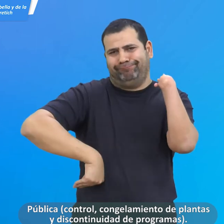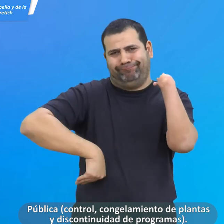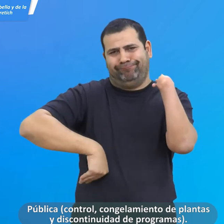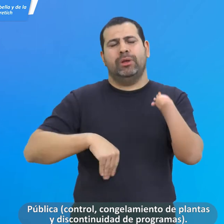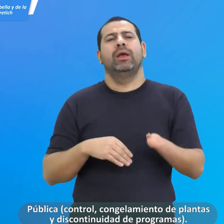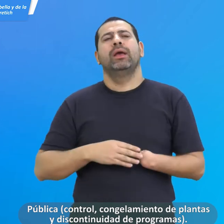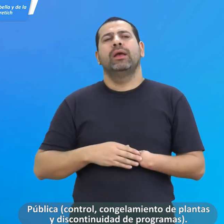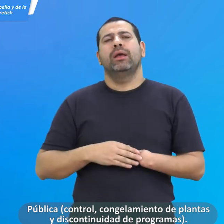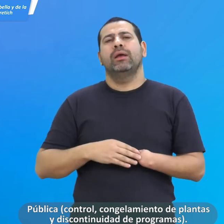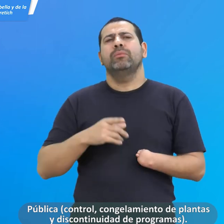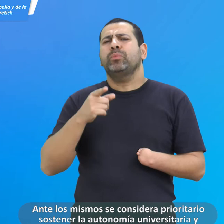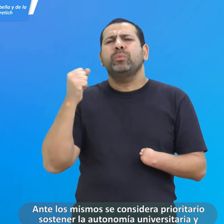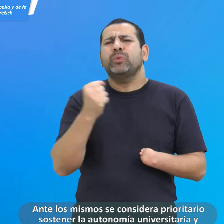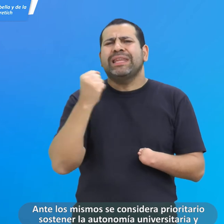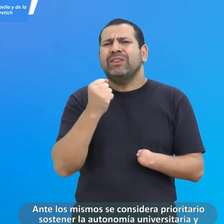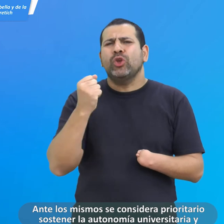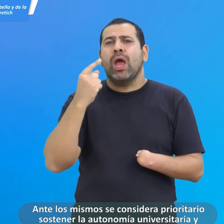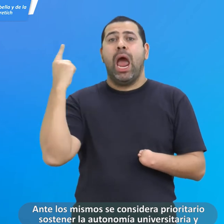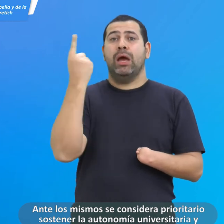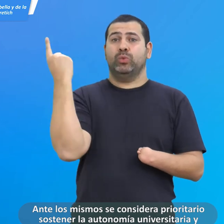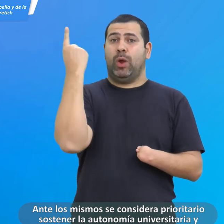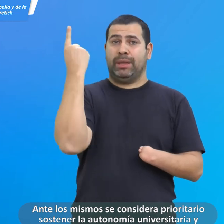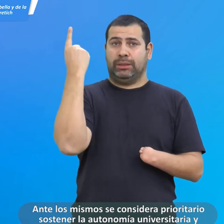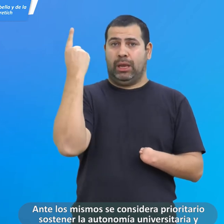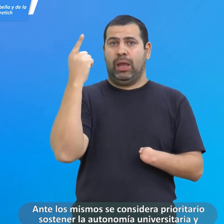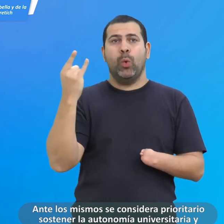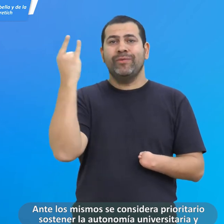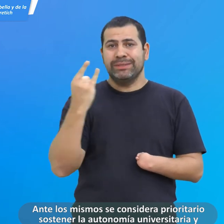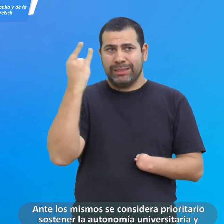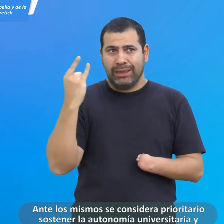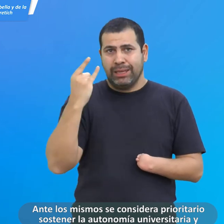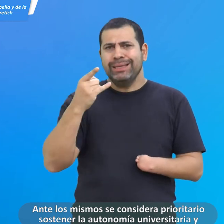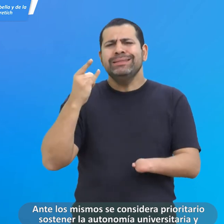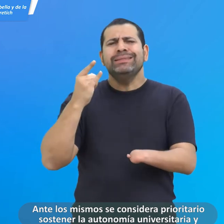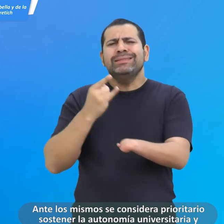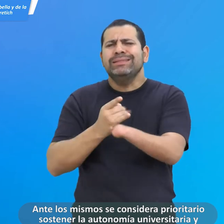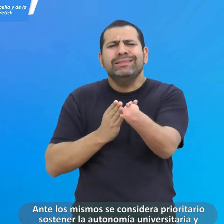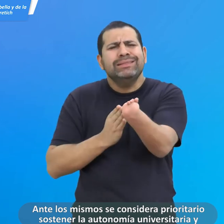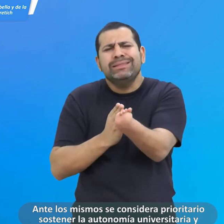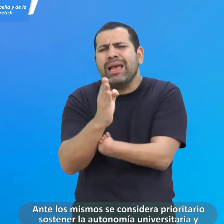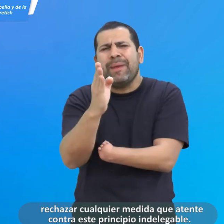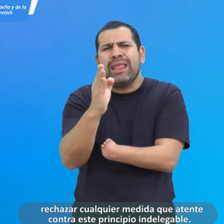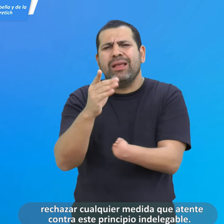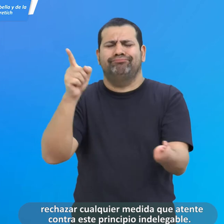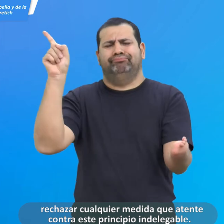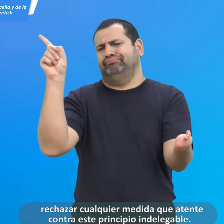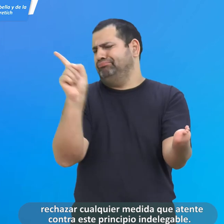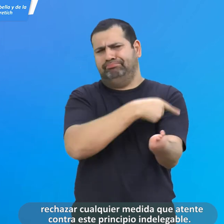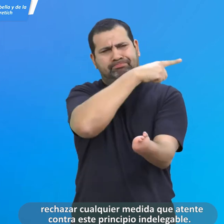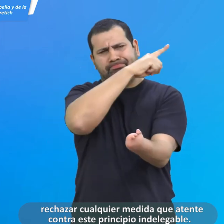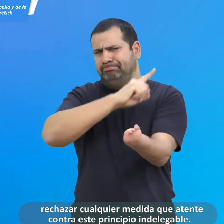Ante los mismos se considera prioritario sostener la autonomía universitaria y rechazar cualquier